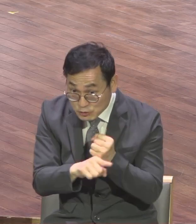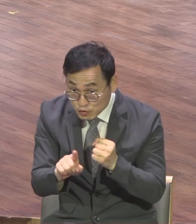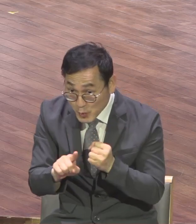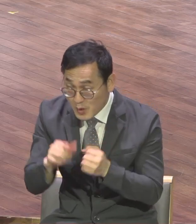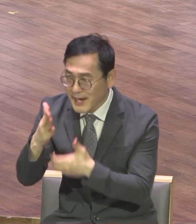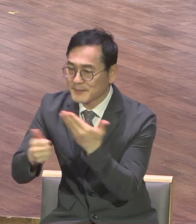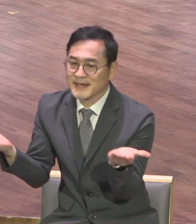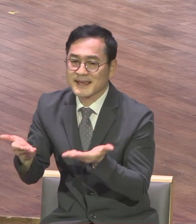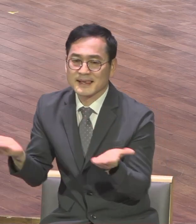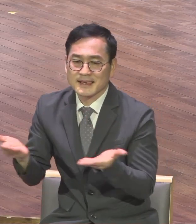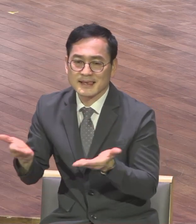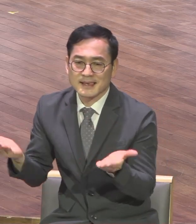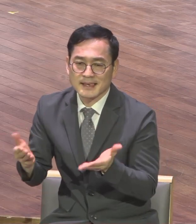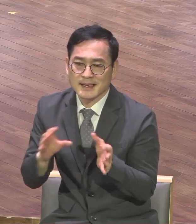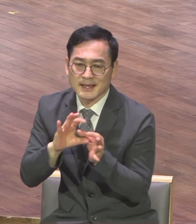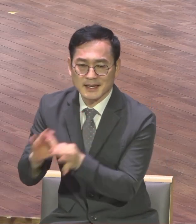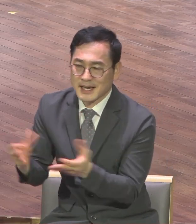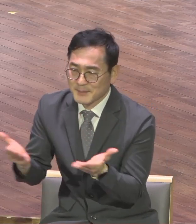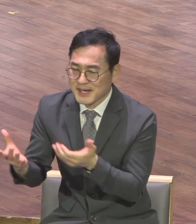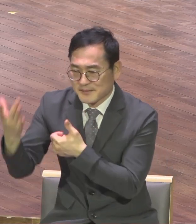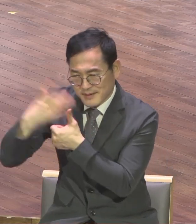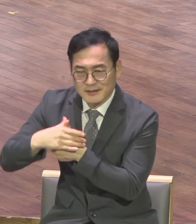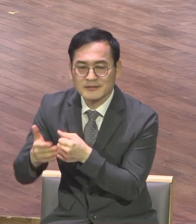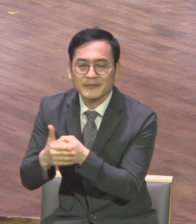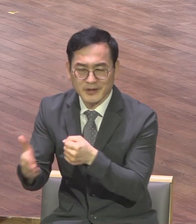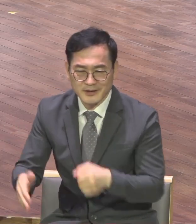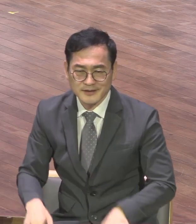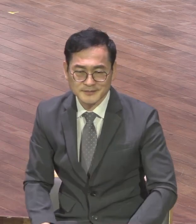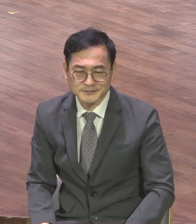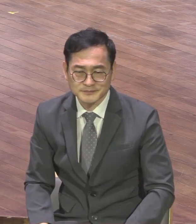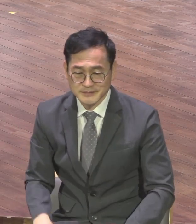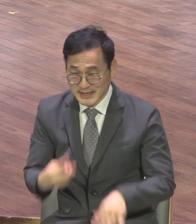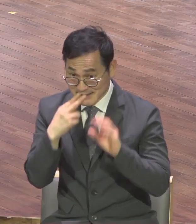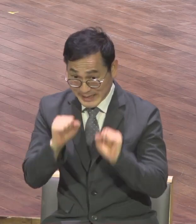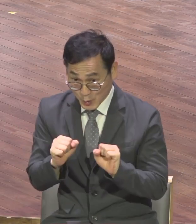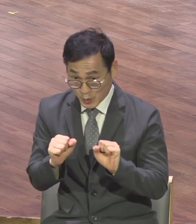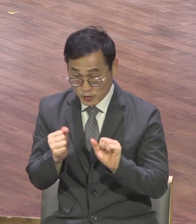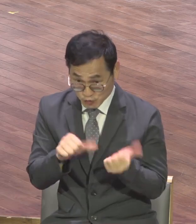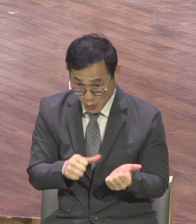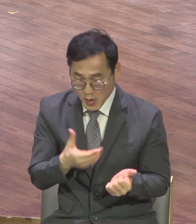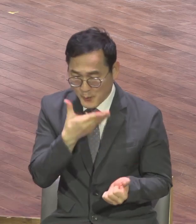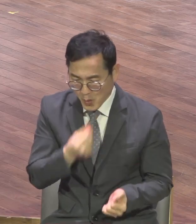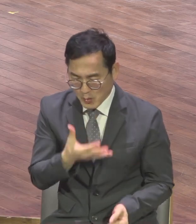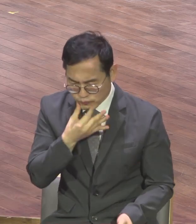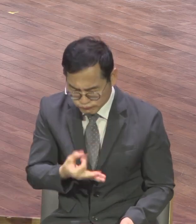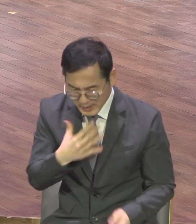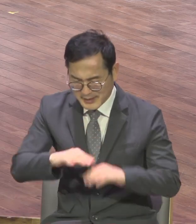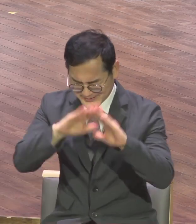인간의 생사 아복은 다 하나님 손에 달려 있어요 제가 오늘 우리